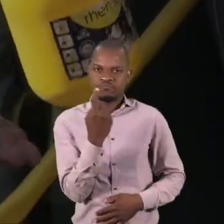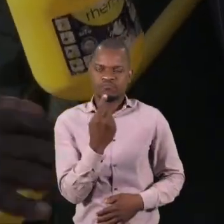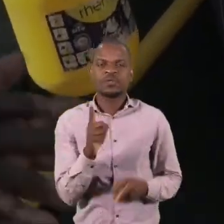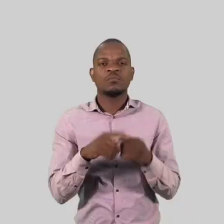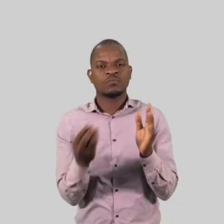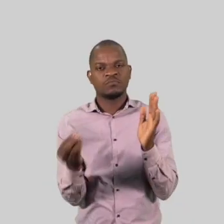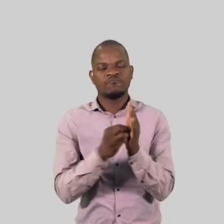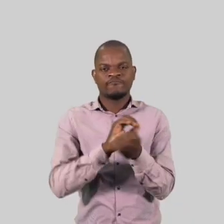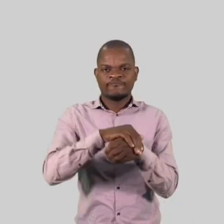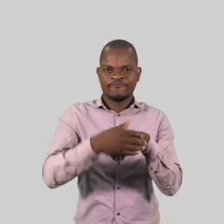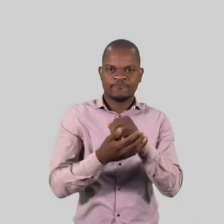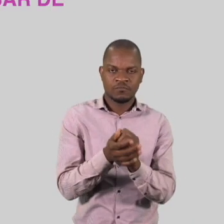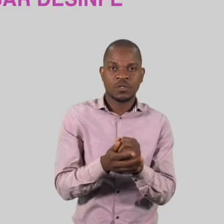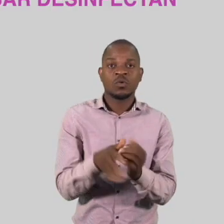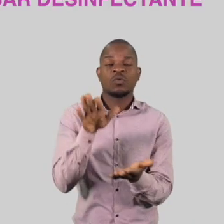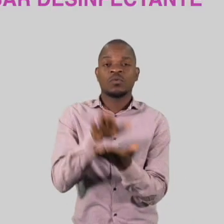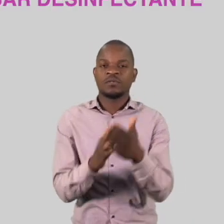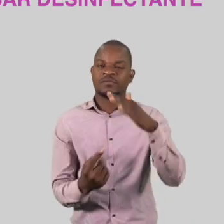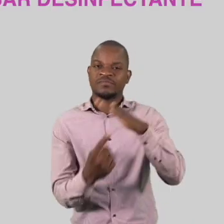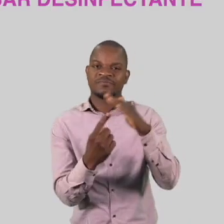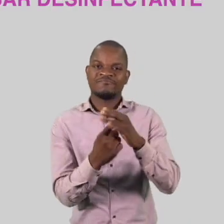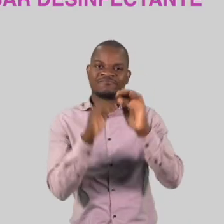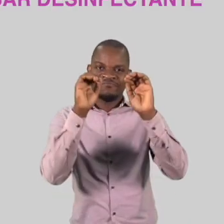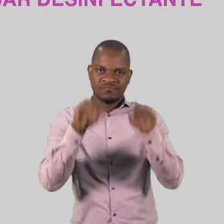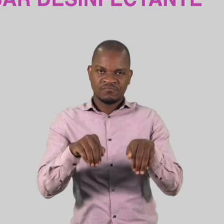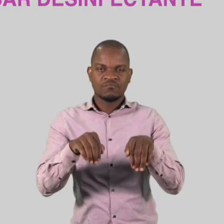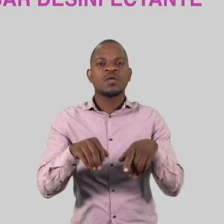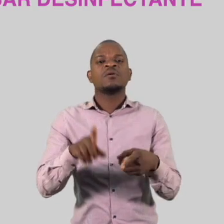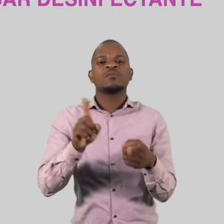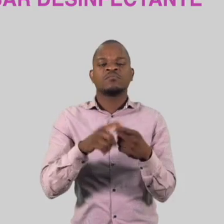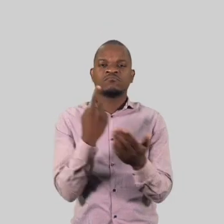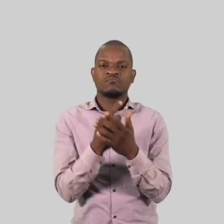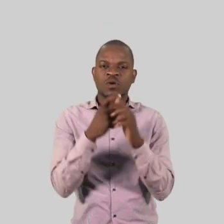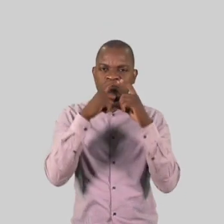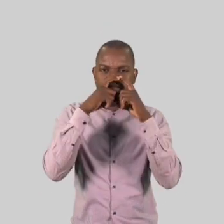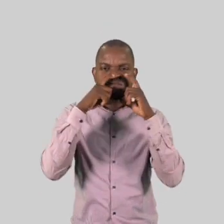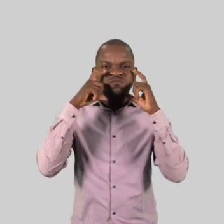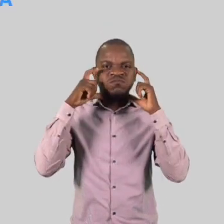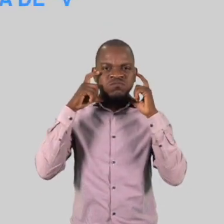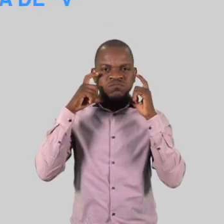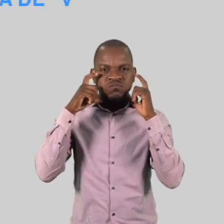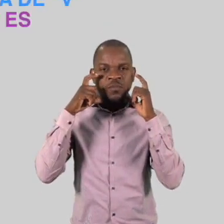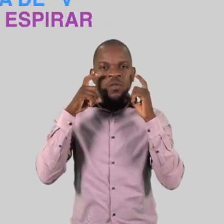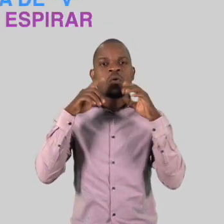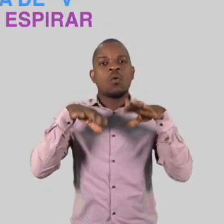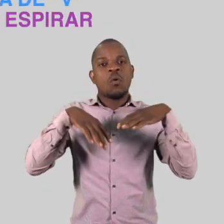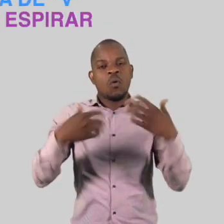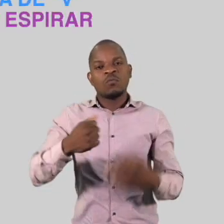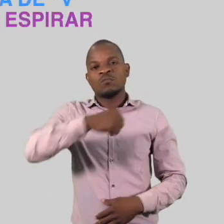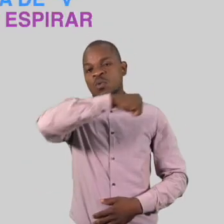incluem lavar as mãos na paragem ou terminal ou usar desinfetante para as mãos, cobrir a boca e o nariz com o braço dobrado em